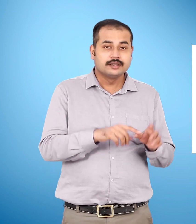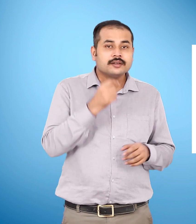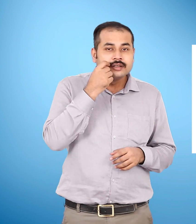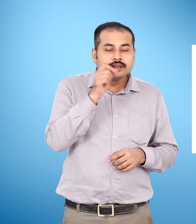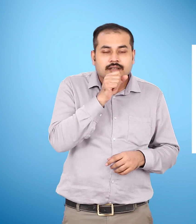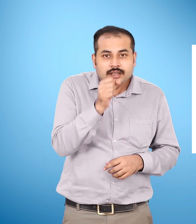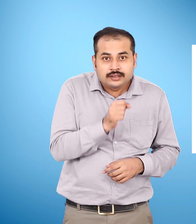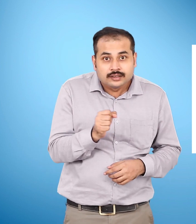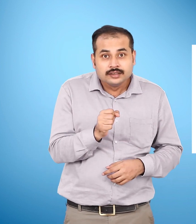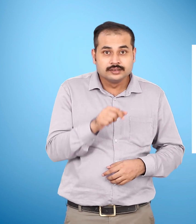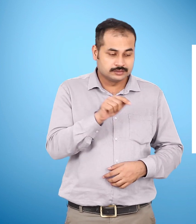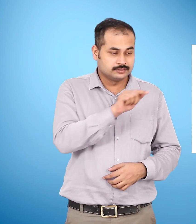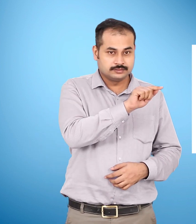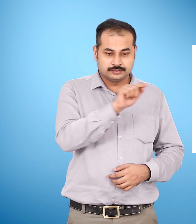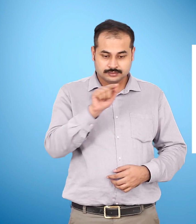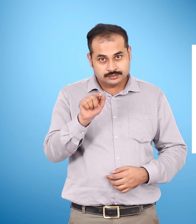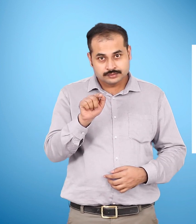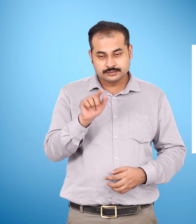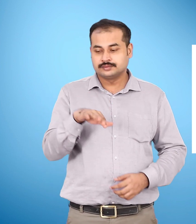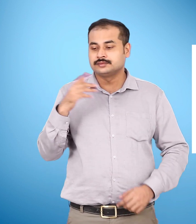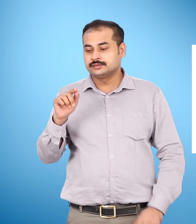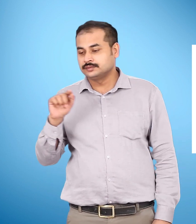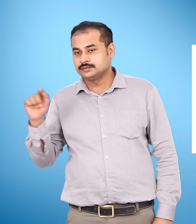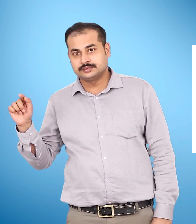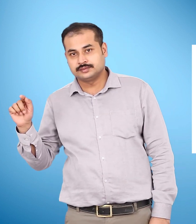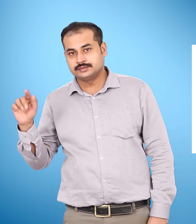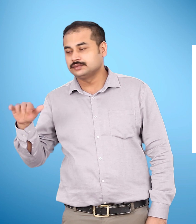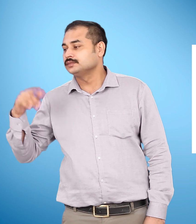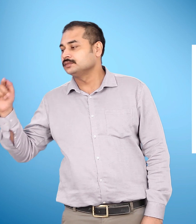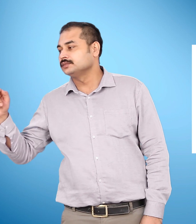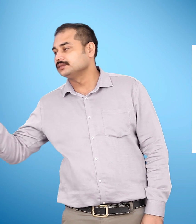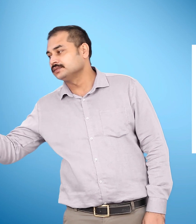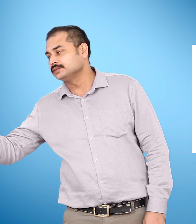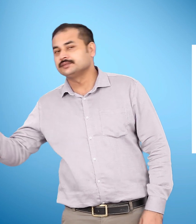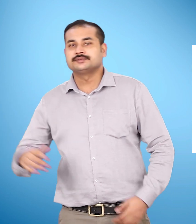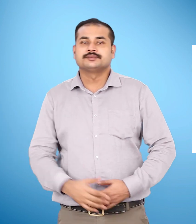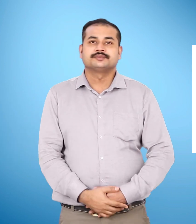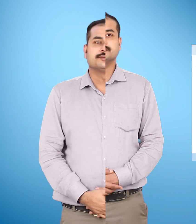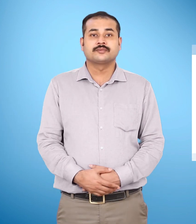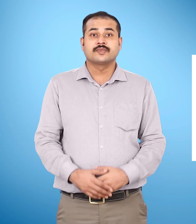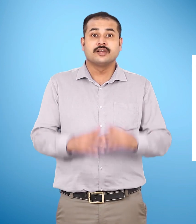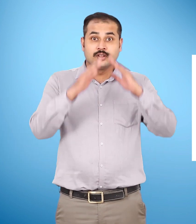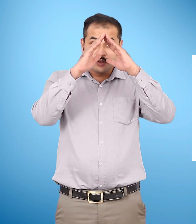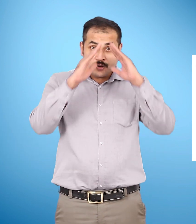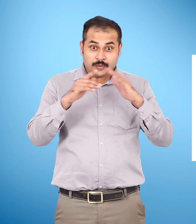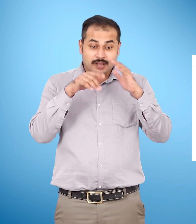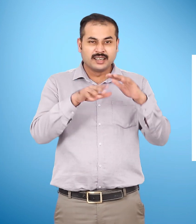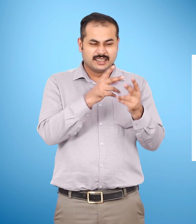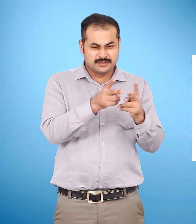दादा जी, रिक्तिस्थान, रिक्तिस्थान, रिक्तिस्थान अलग-अलग घर